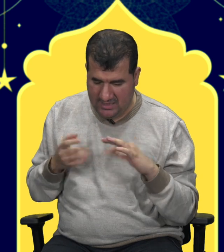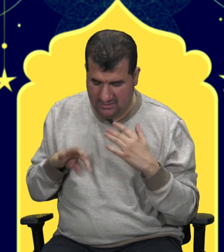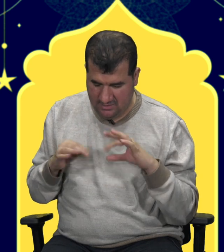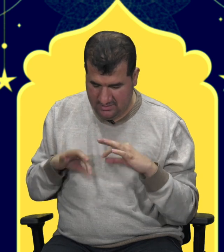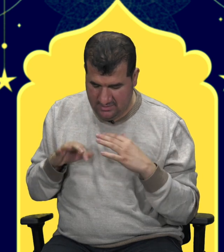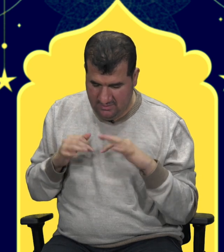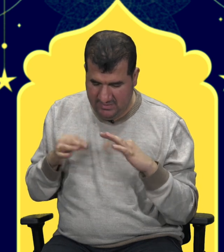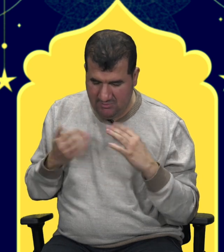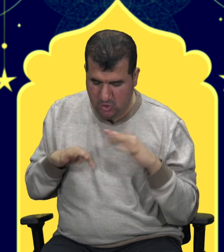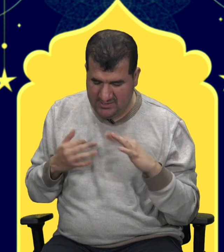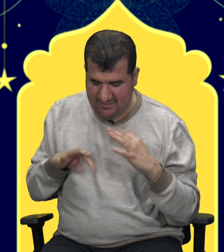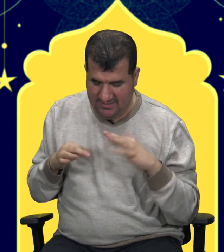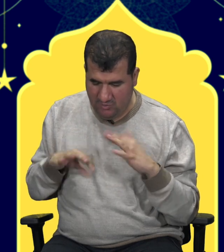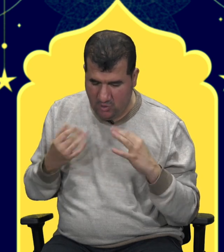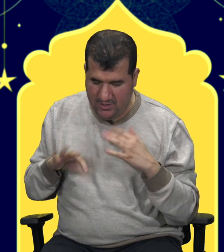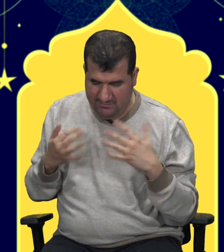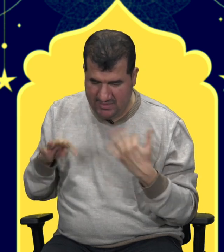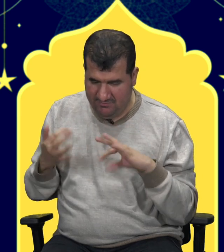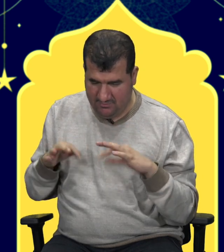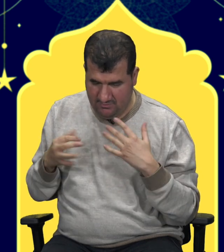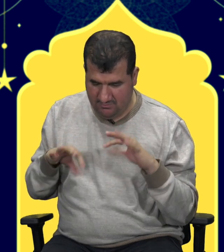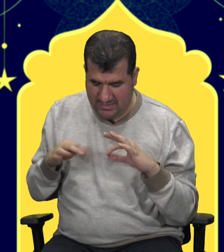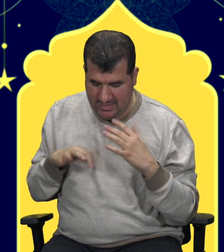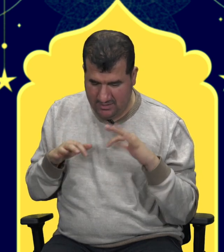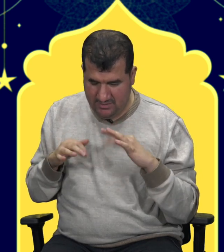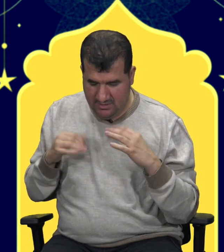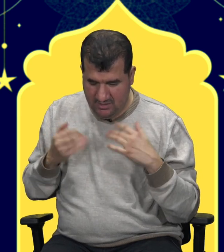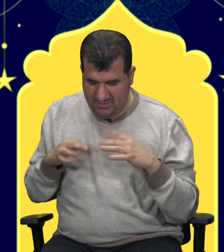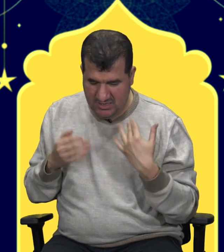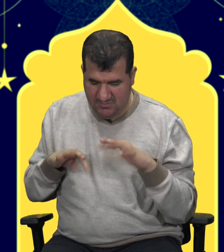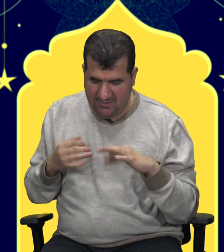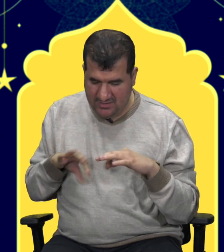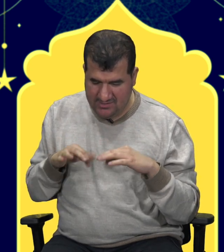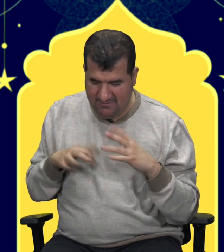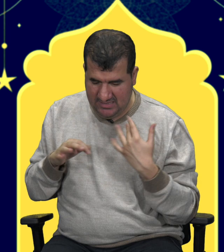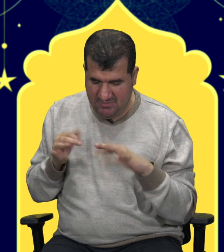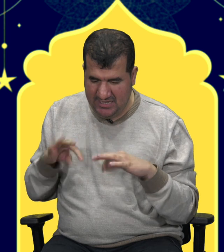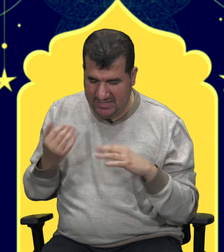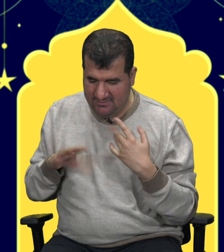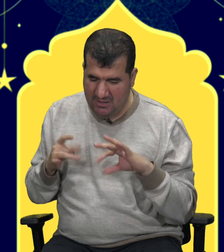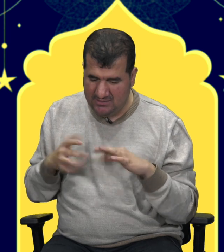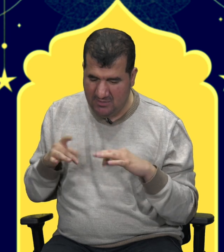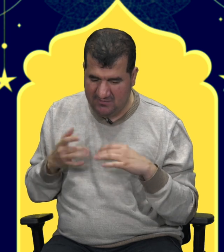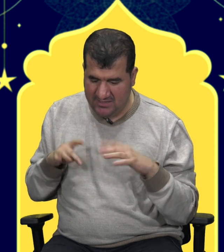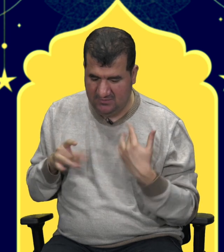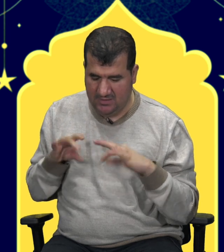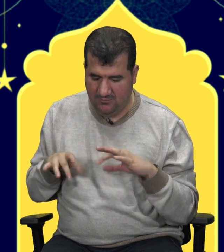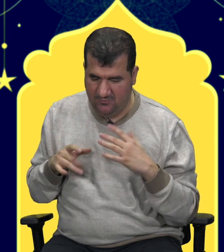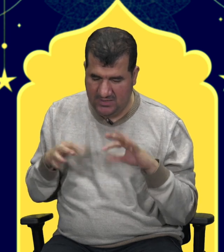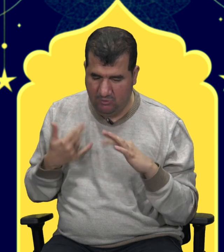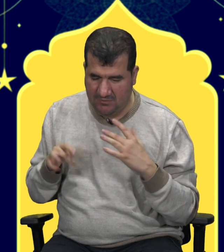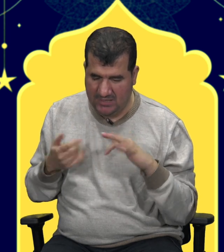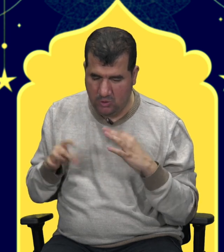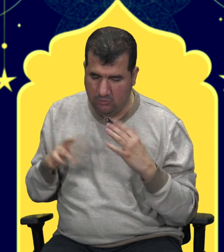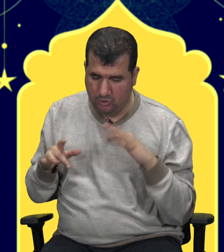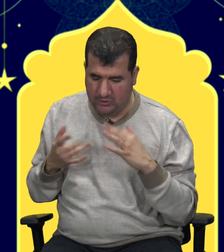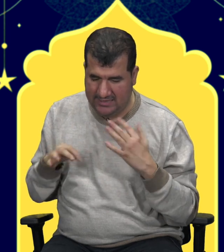benim çok sevdiğim bir öğretmenim bana pirinç pilavını sevdiğimi bilerek tabak tabak verirdi. Ve de bu da beni çok mutlu ederdi.